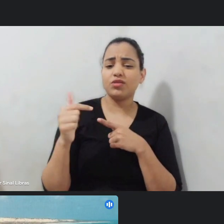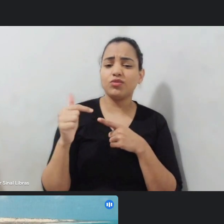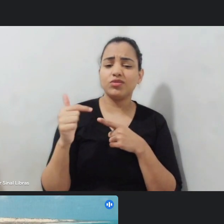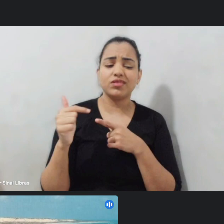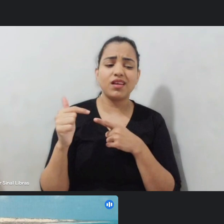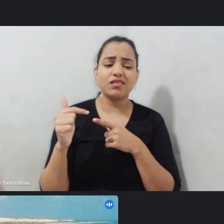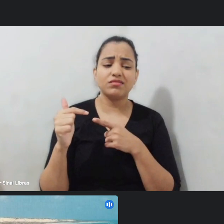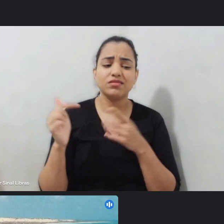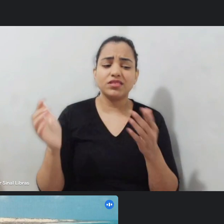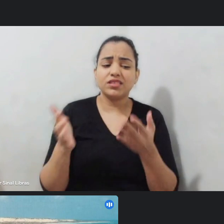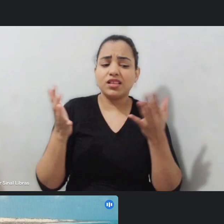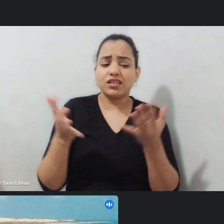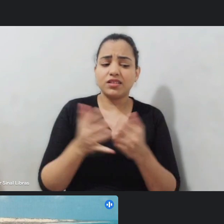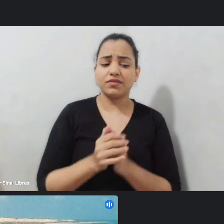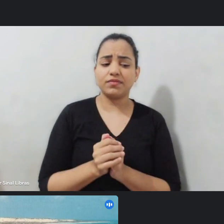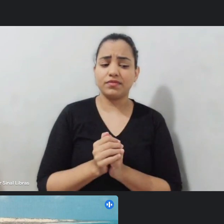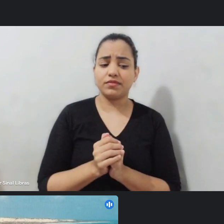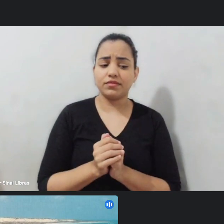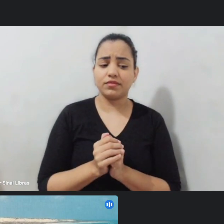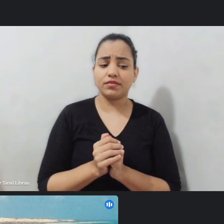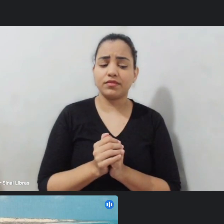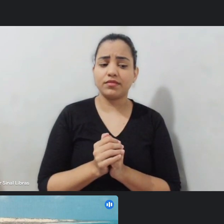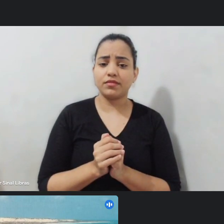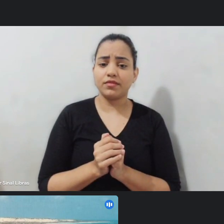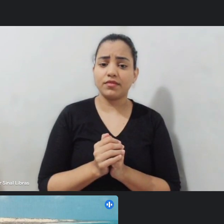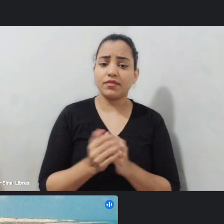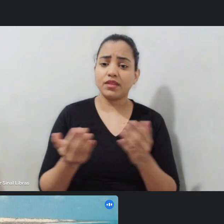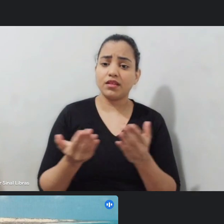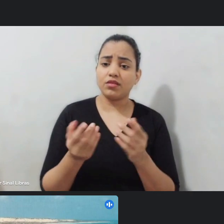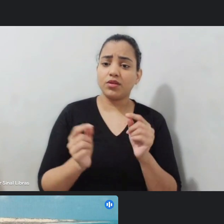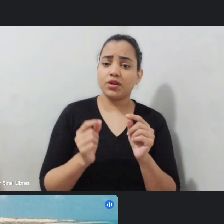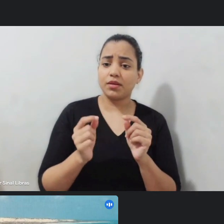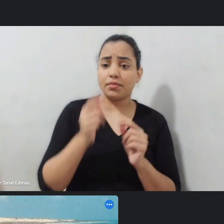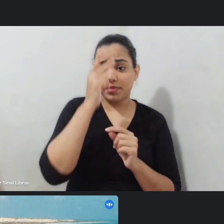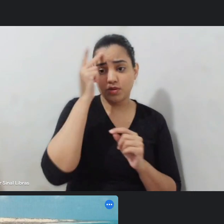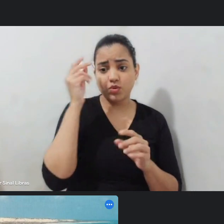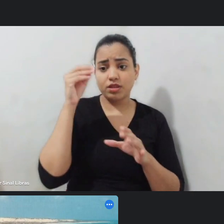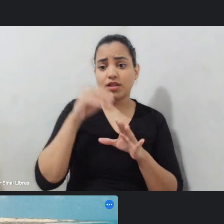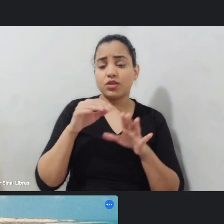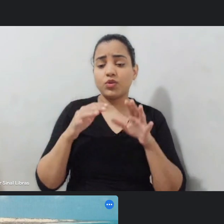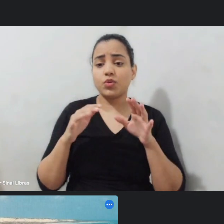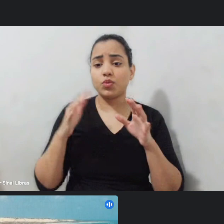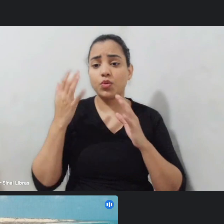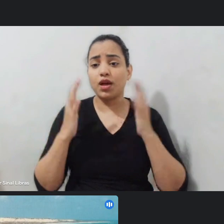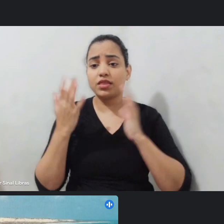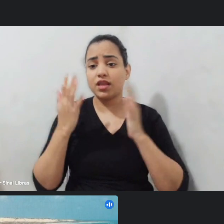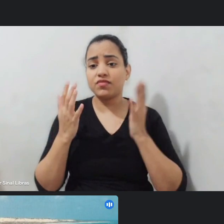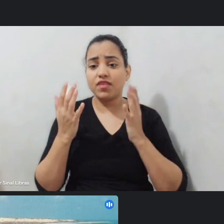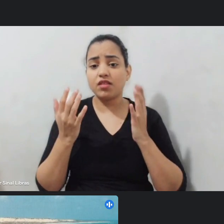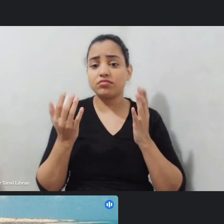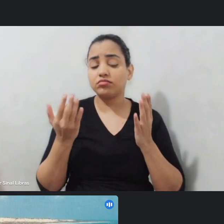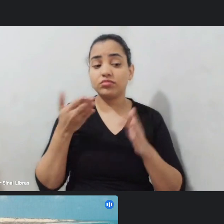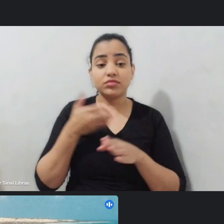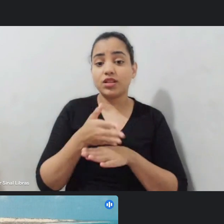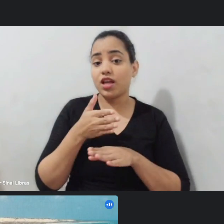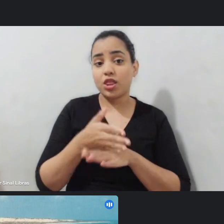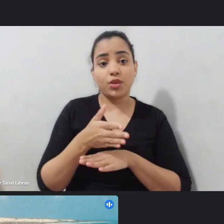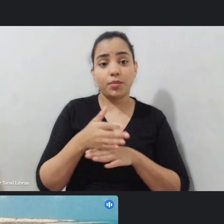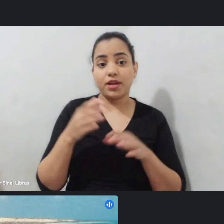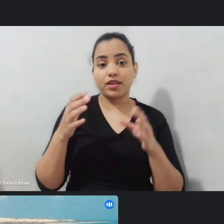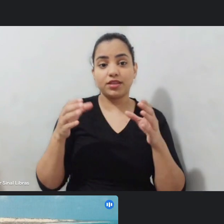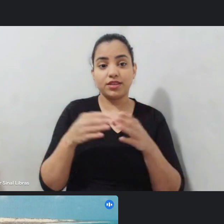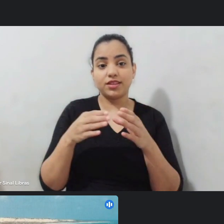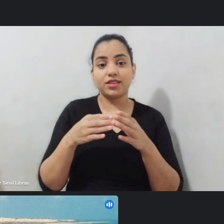né o povo do carnaval por exemplo migrou para dentro do carnaval do natal cada um com 3, 4, 5